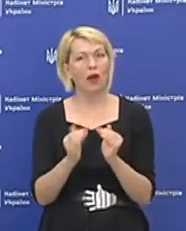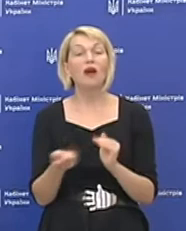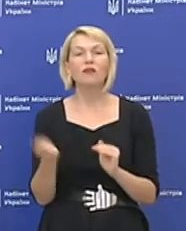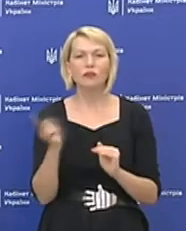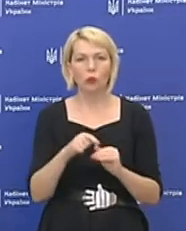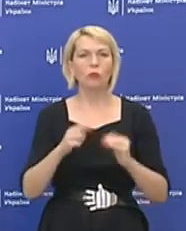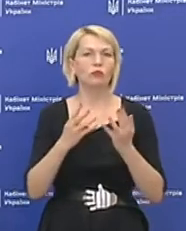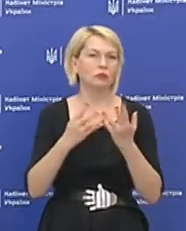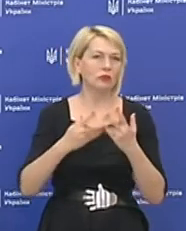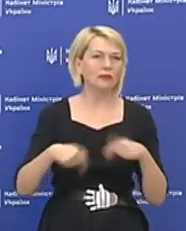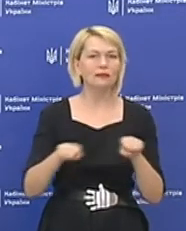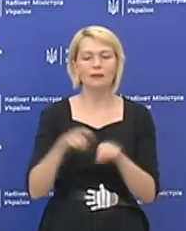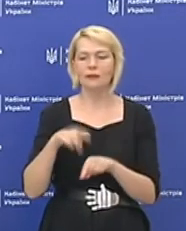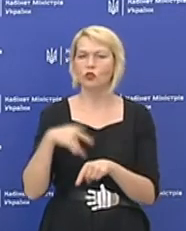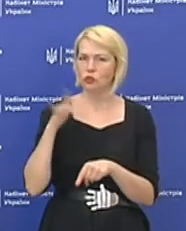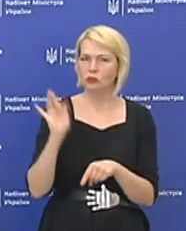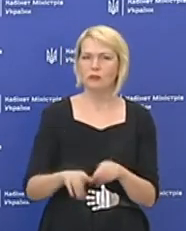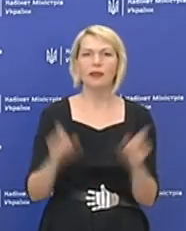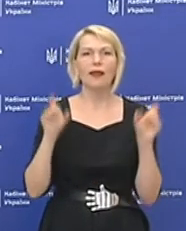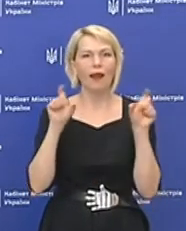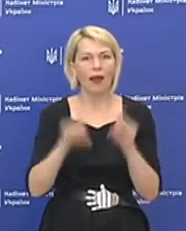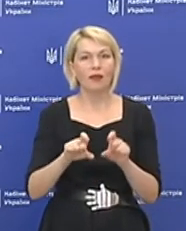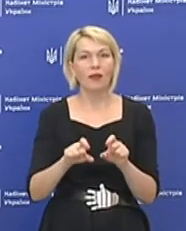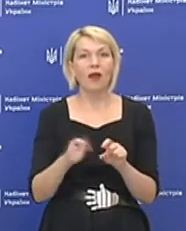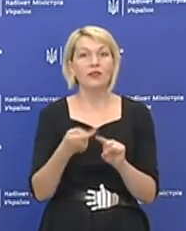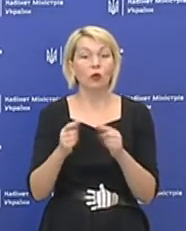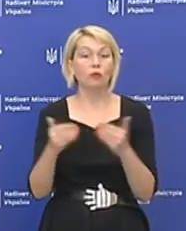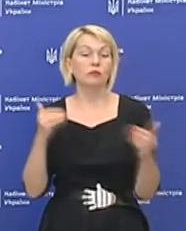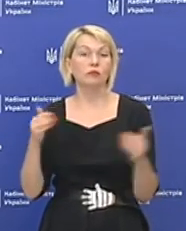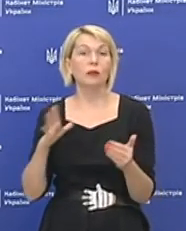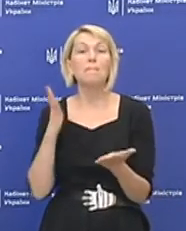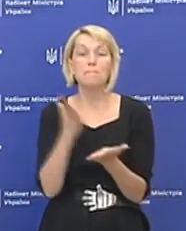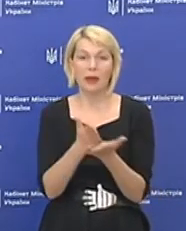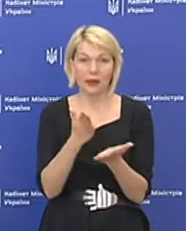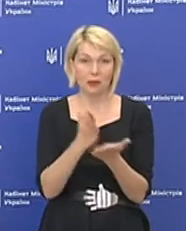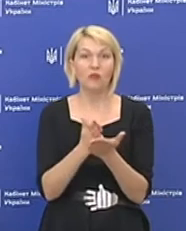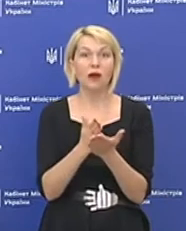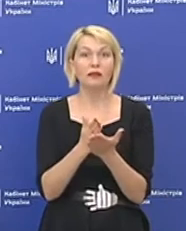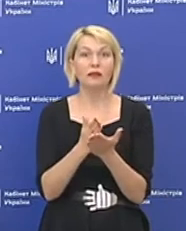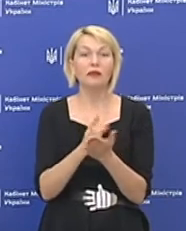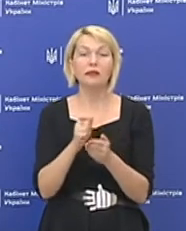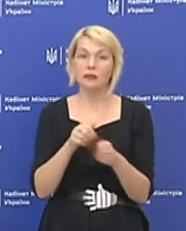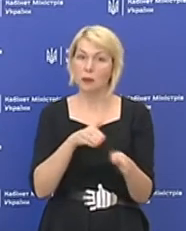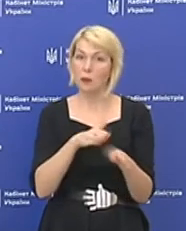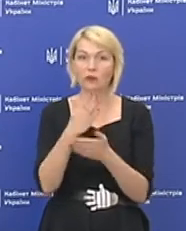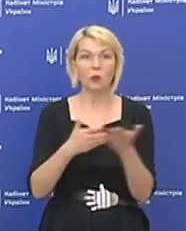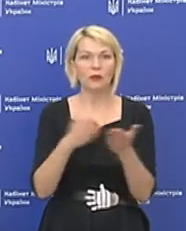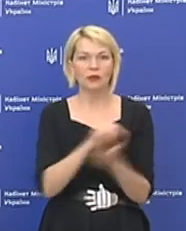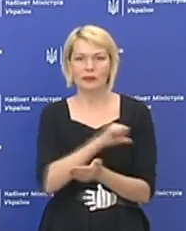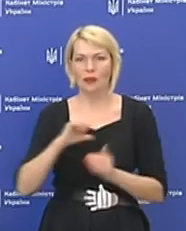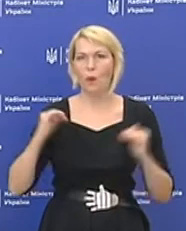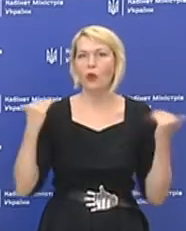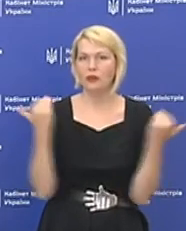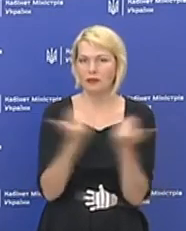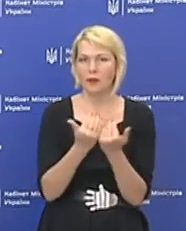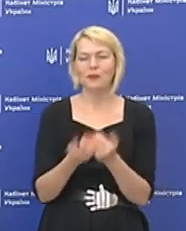тому числі і такий жорсткий карантин, в якому ми перебували з такою практичною самоізоляцією.